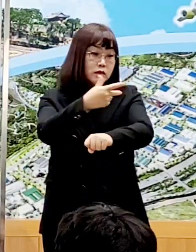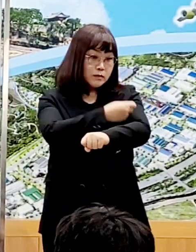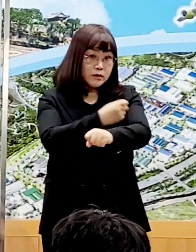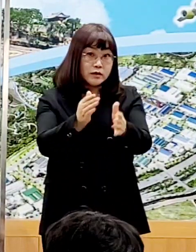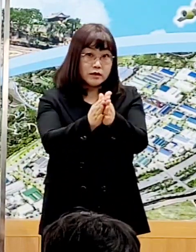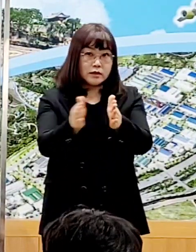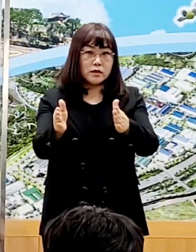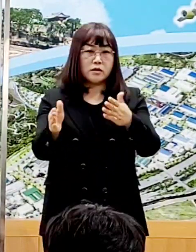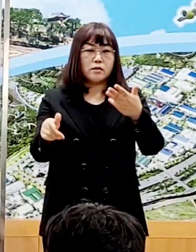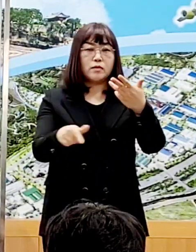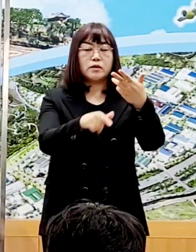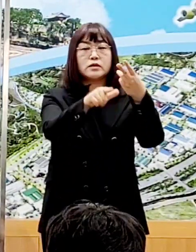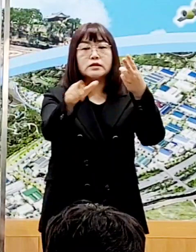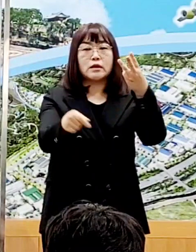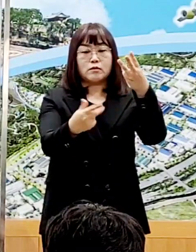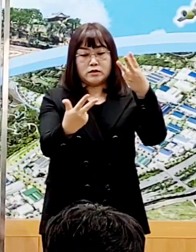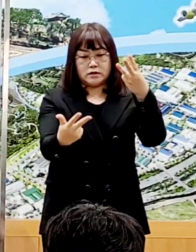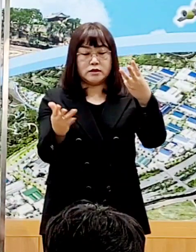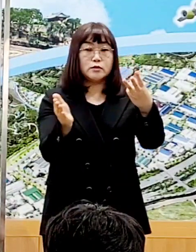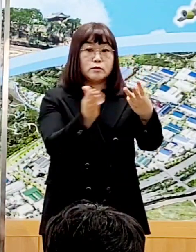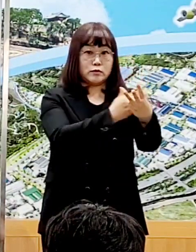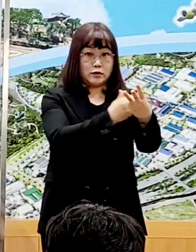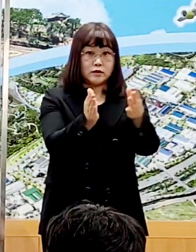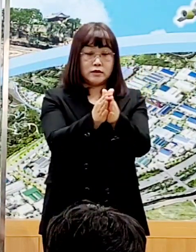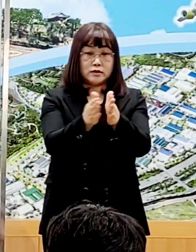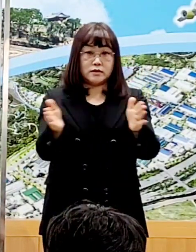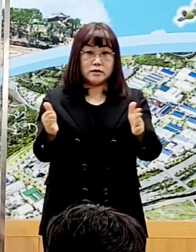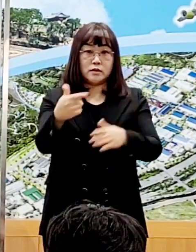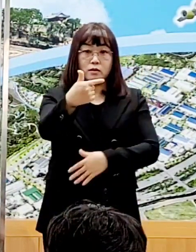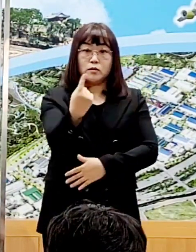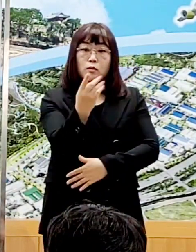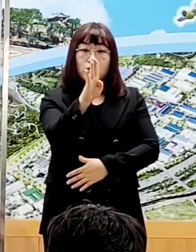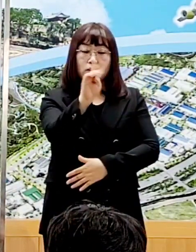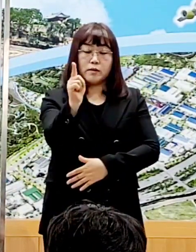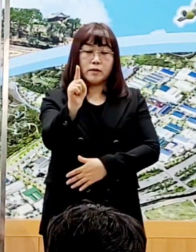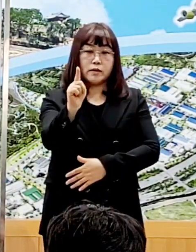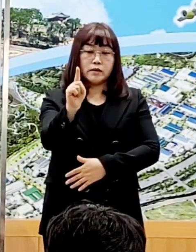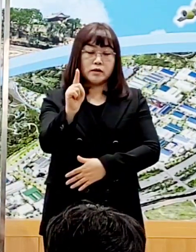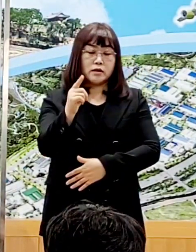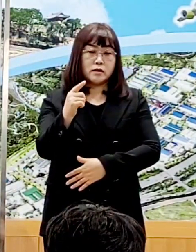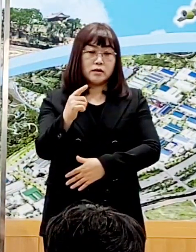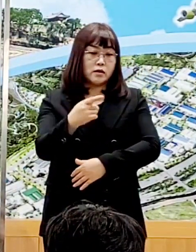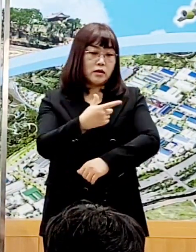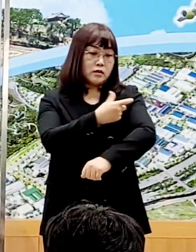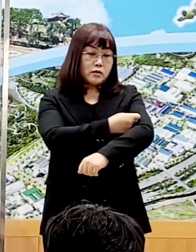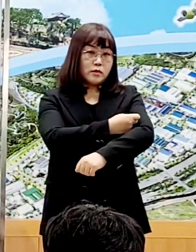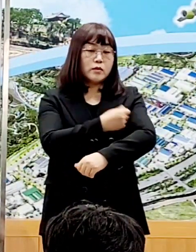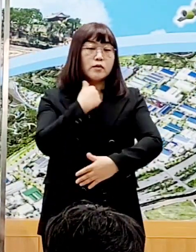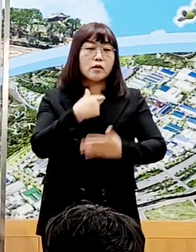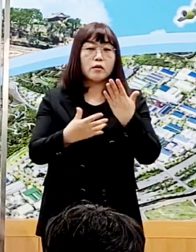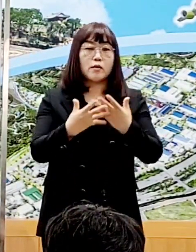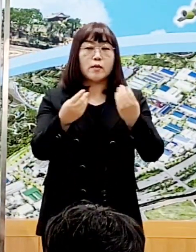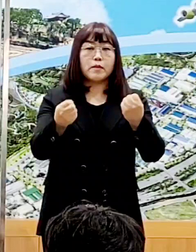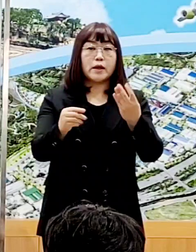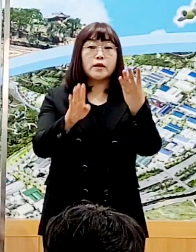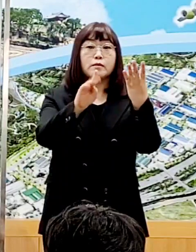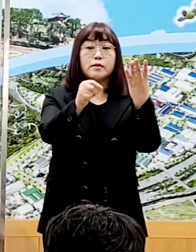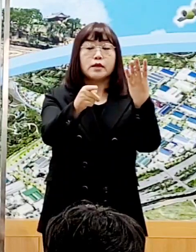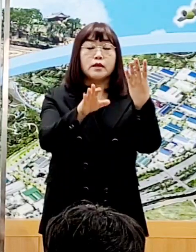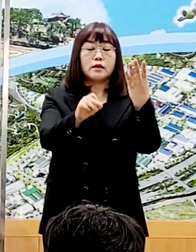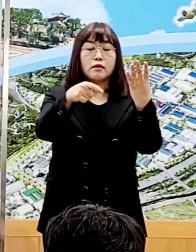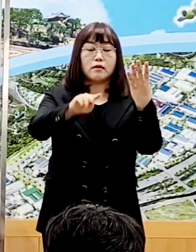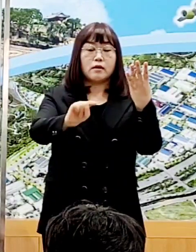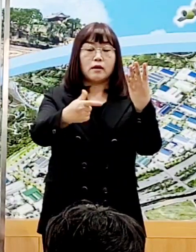7일부터 시작됩니다. 노바백스 백신은 우리에게 접종 경험이 풍부한 B형 간염,